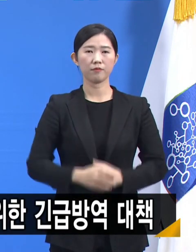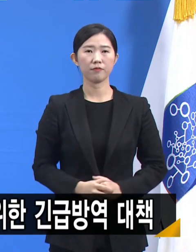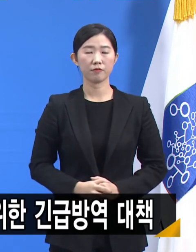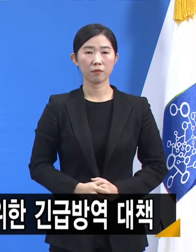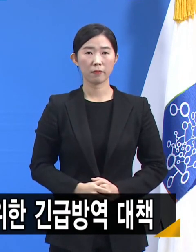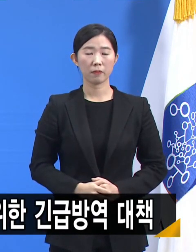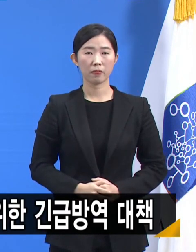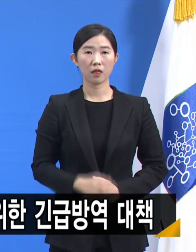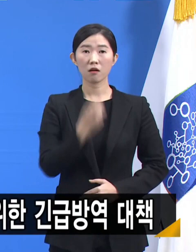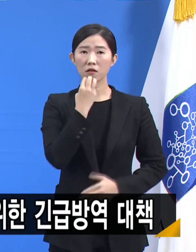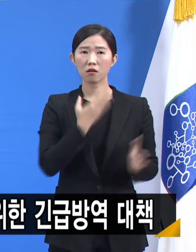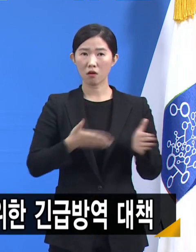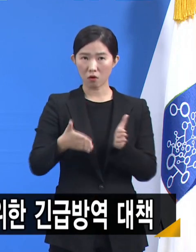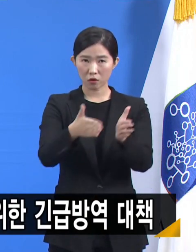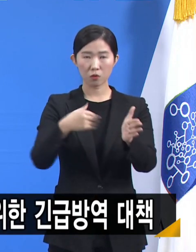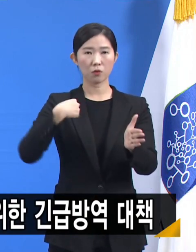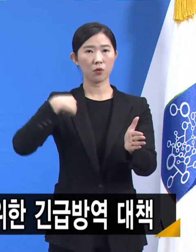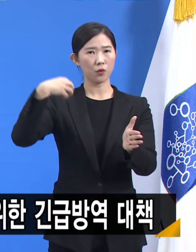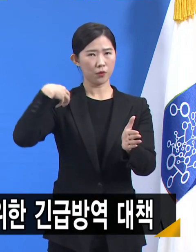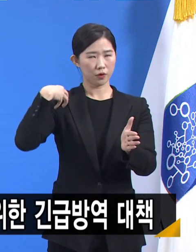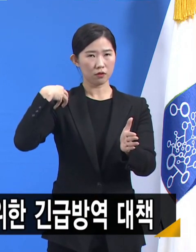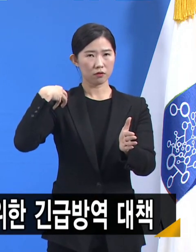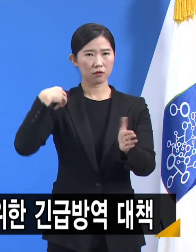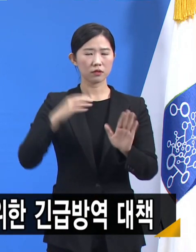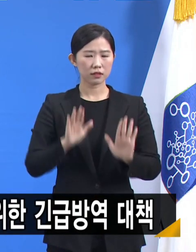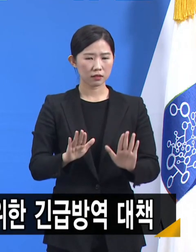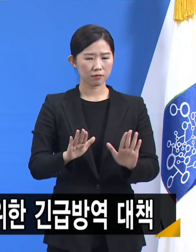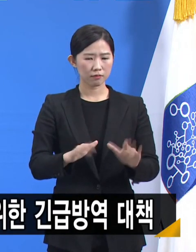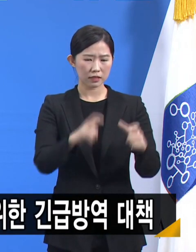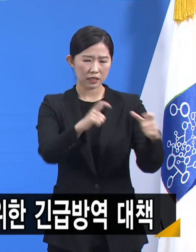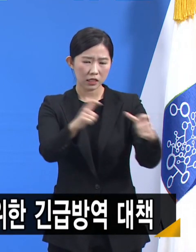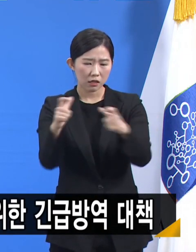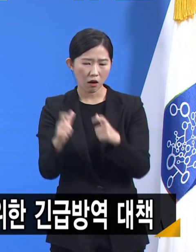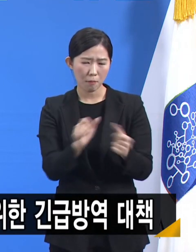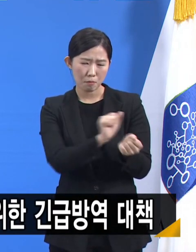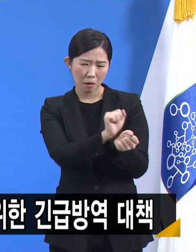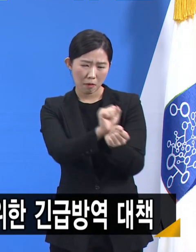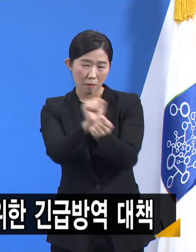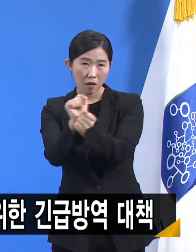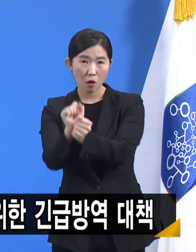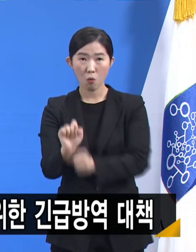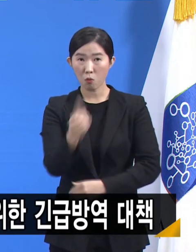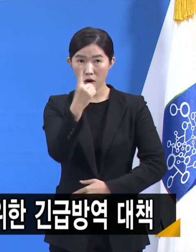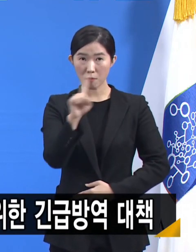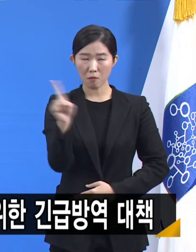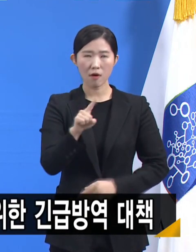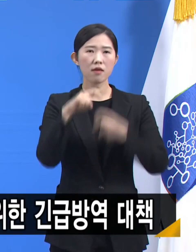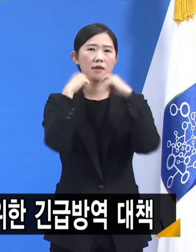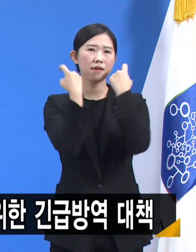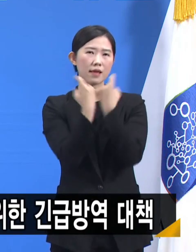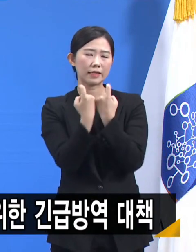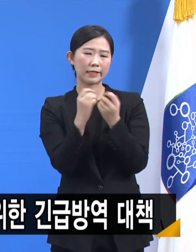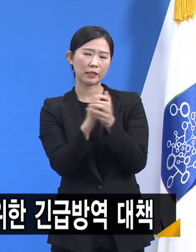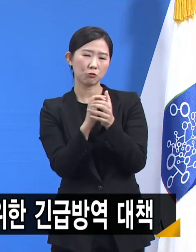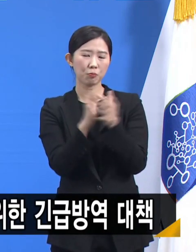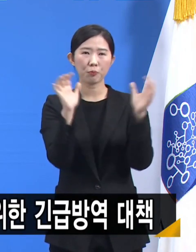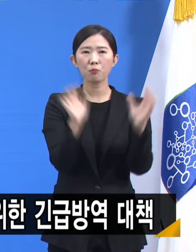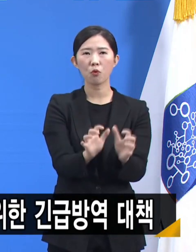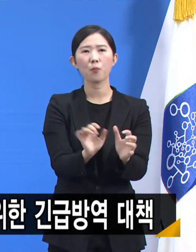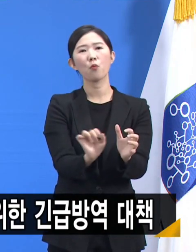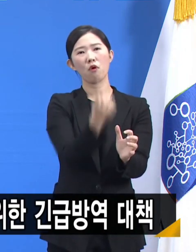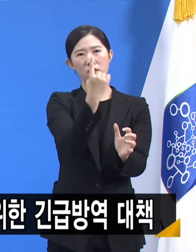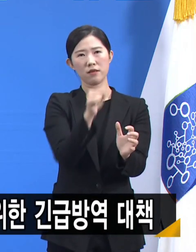경기도는 끊이지 않는 지역사회의 집단감염의 주된 원인이 사적 모임에 있다고 진단하고